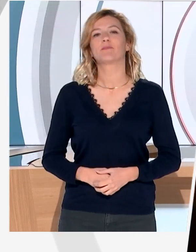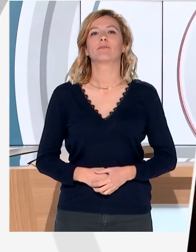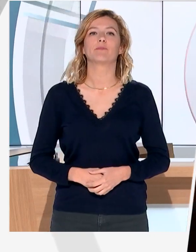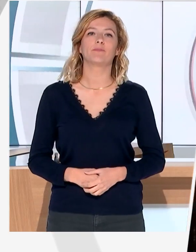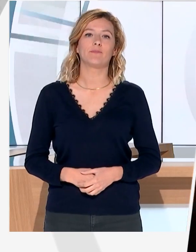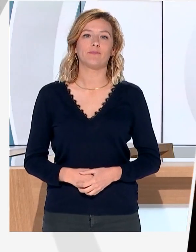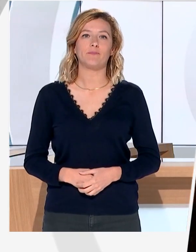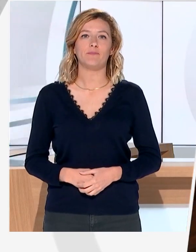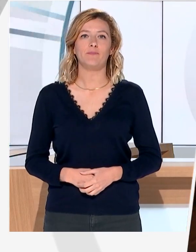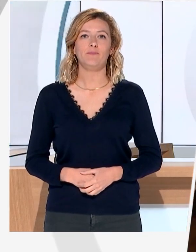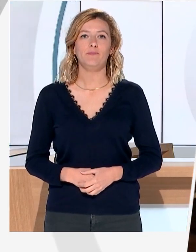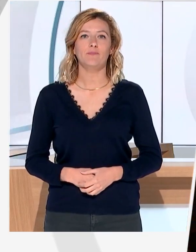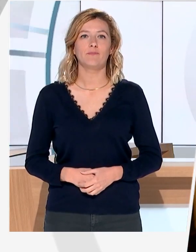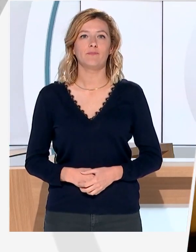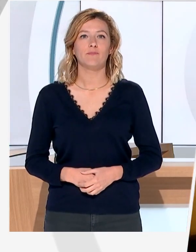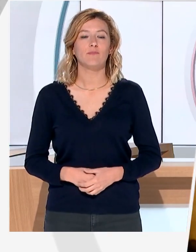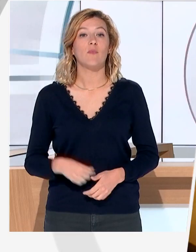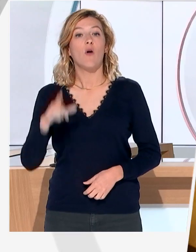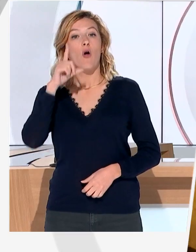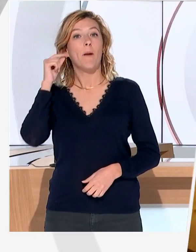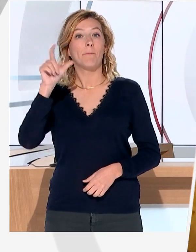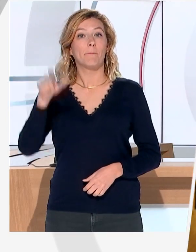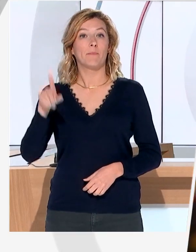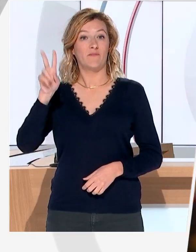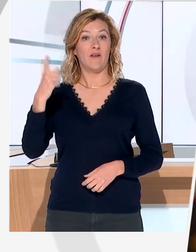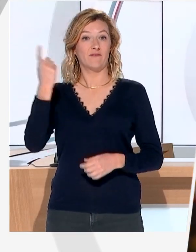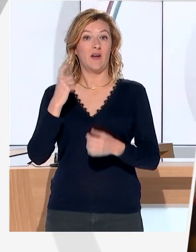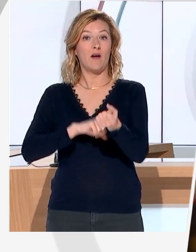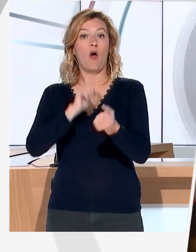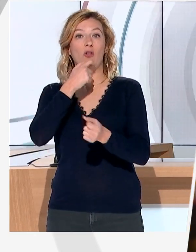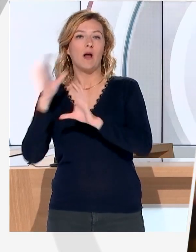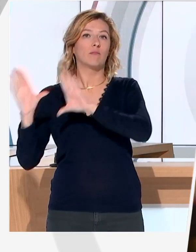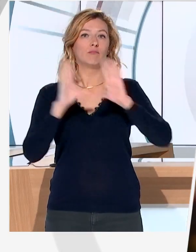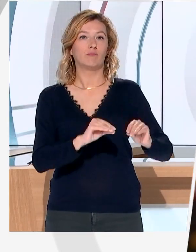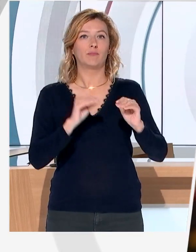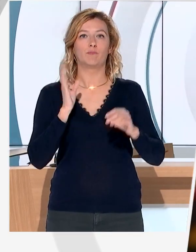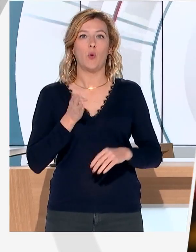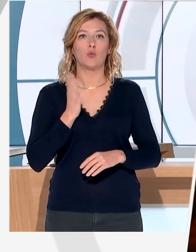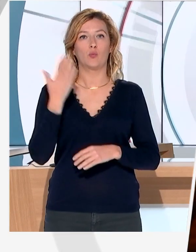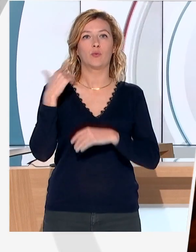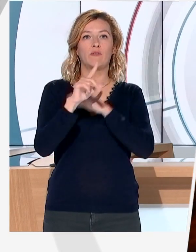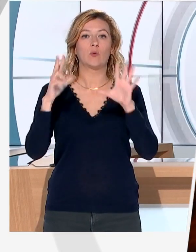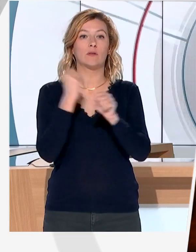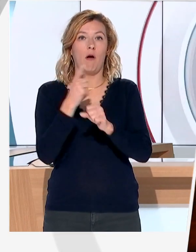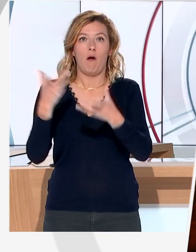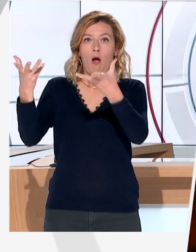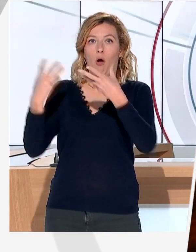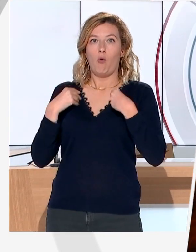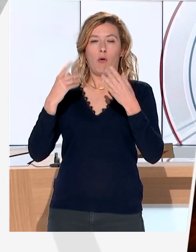Accueillir Charles comme un roi. Cet Anglais installé à Bordeaux depuis 28 ans rêvait. Il avait tout prévu. Son pub, décoré, aurait vibré